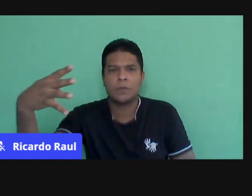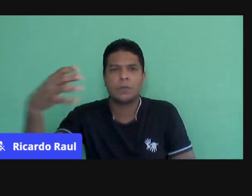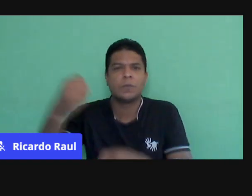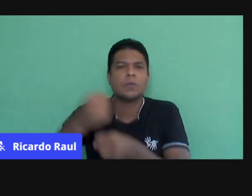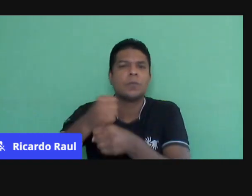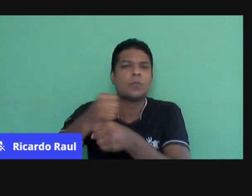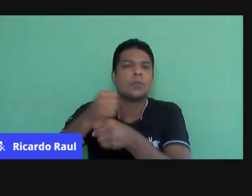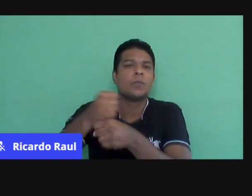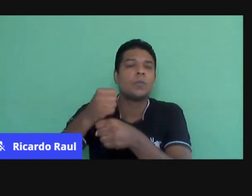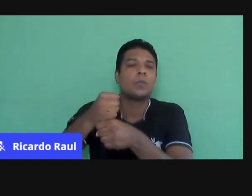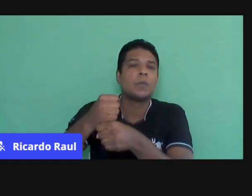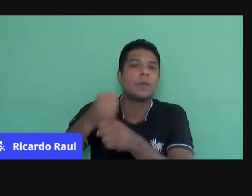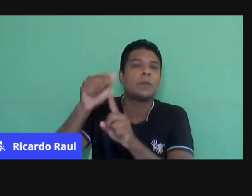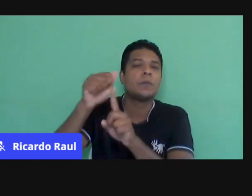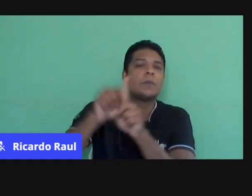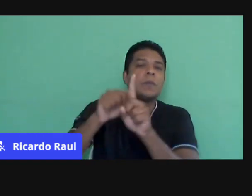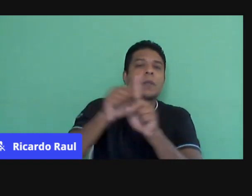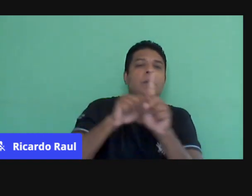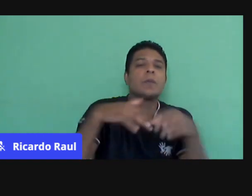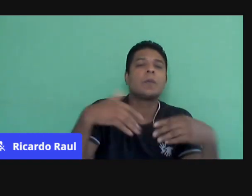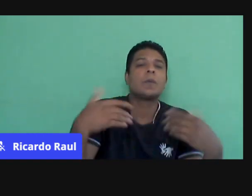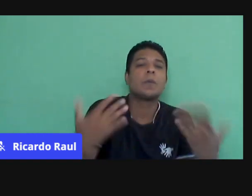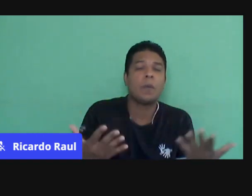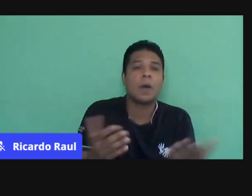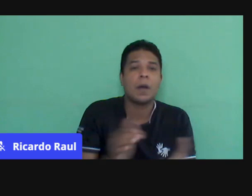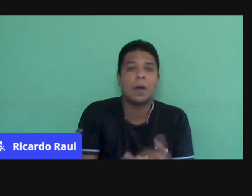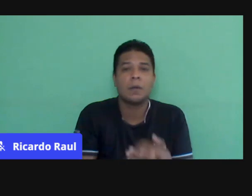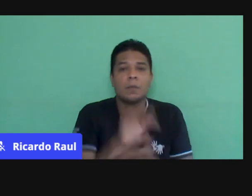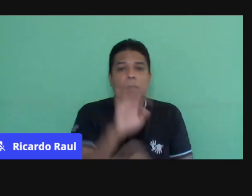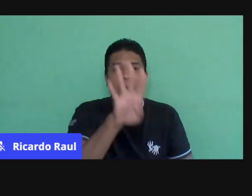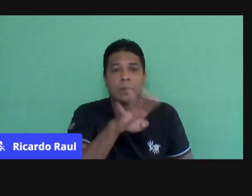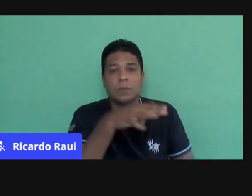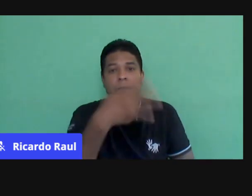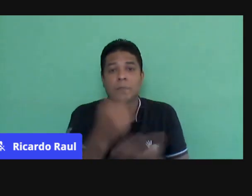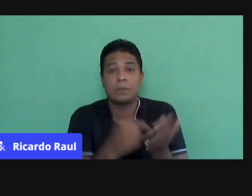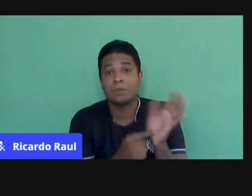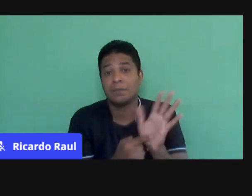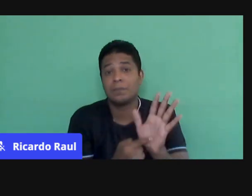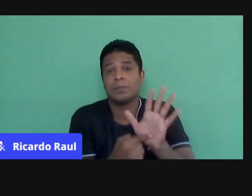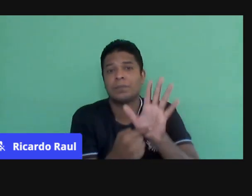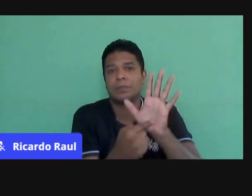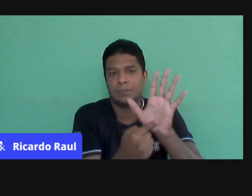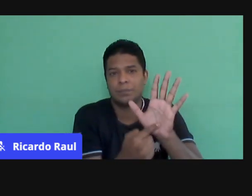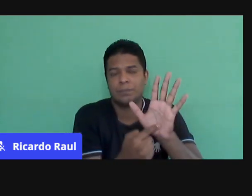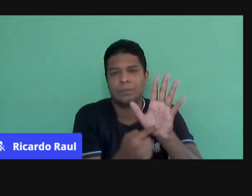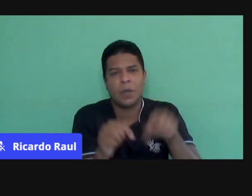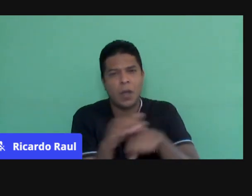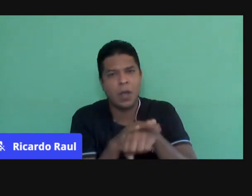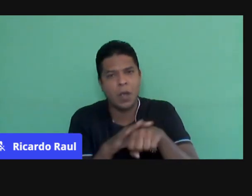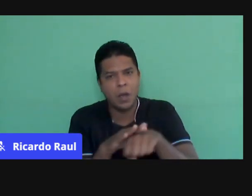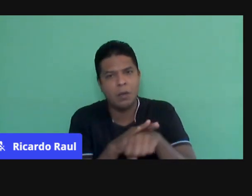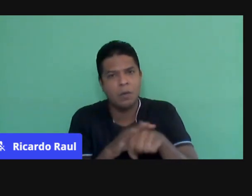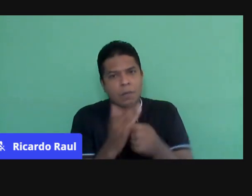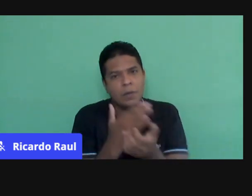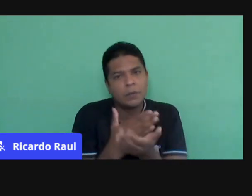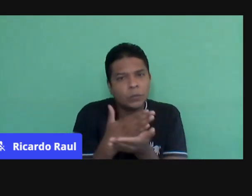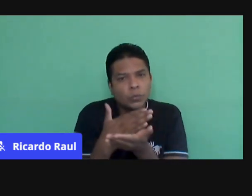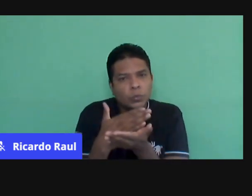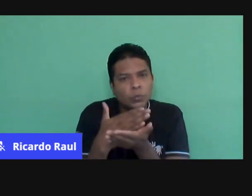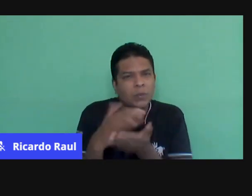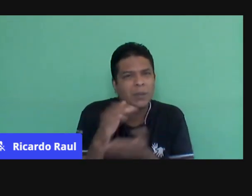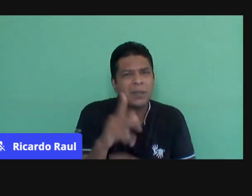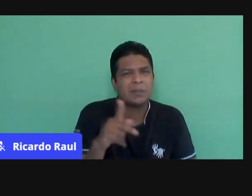olhar um calendário. Então, nós temos que chamar a atenção, trazer o calendário, mostrar o calendário, fazer uma conversa introdutória.